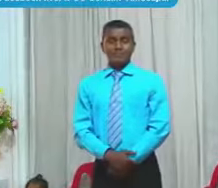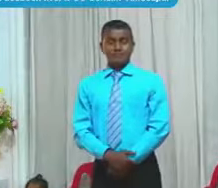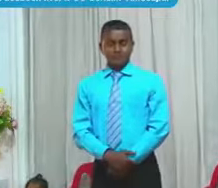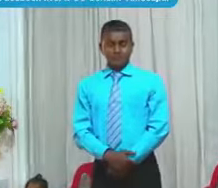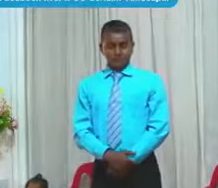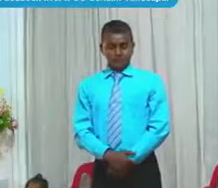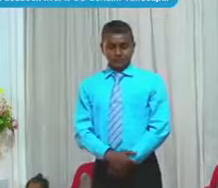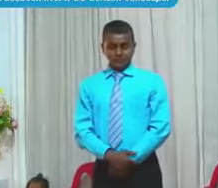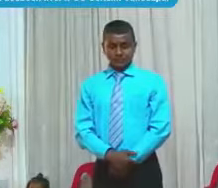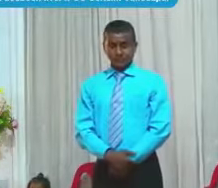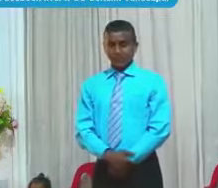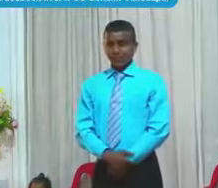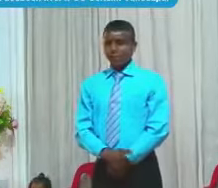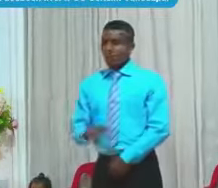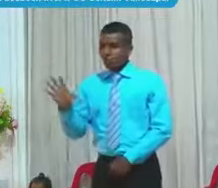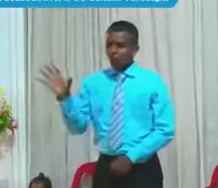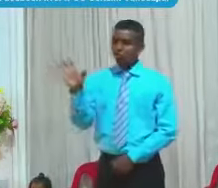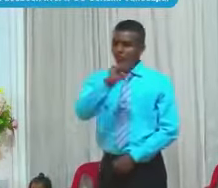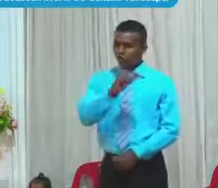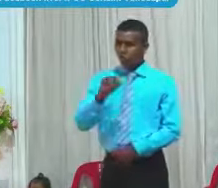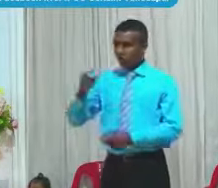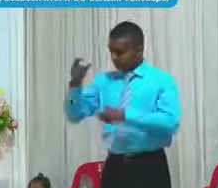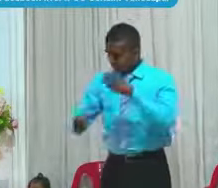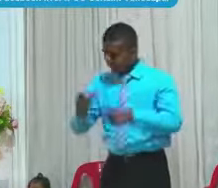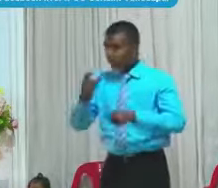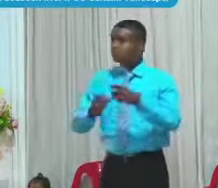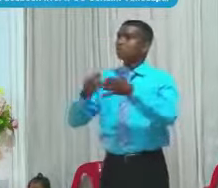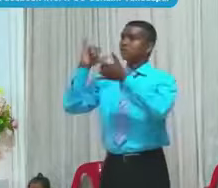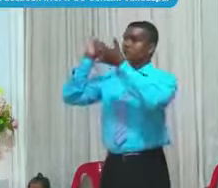Todo ser humano Depende De Él